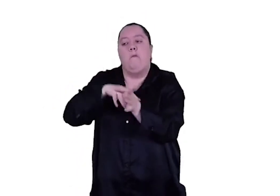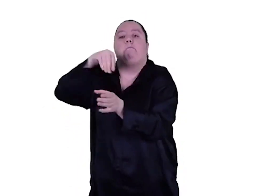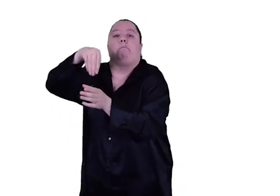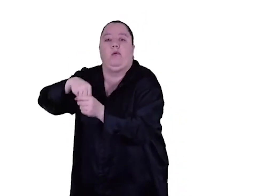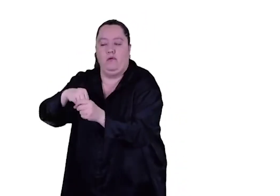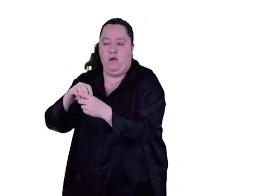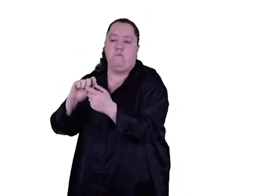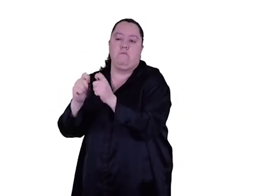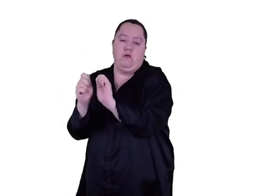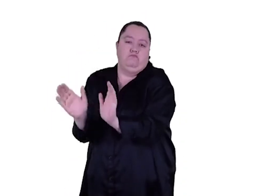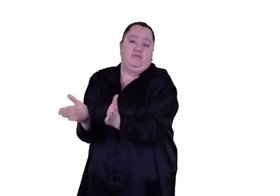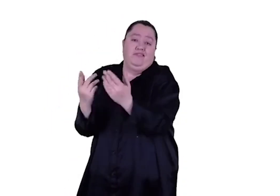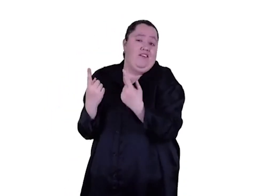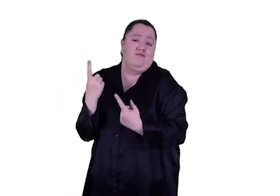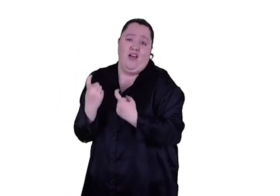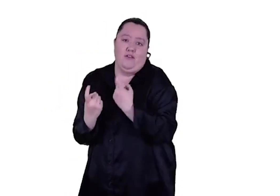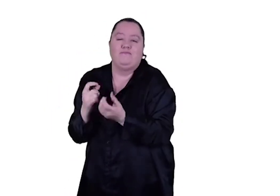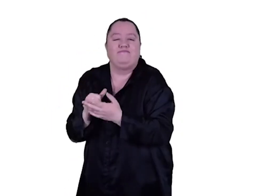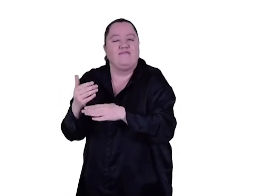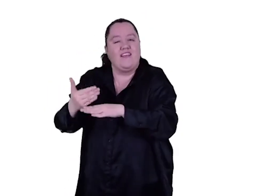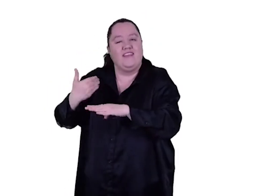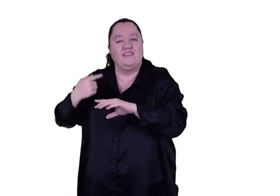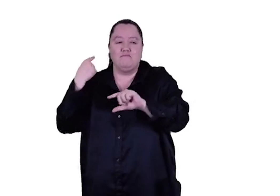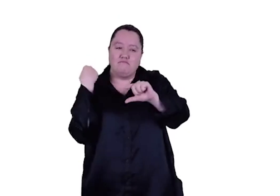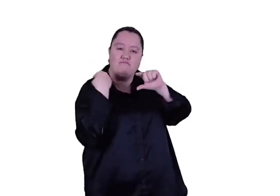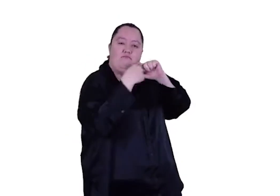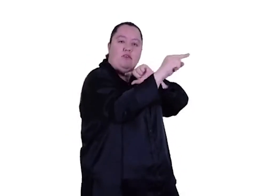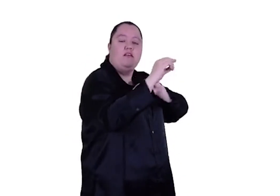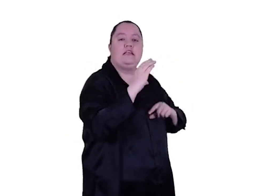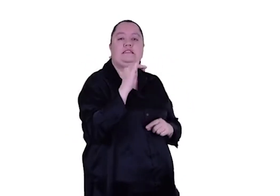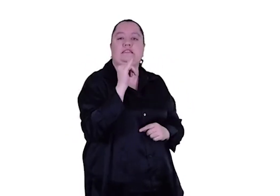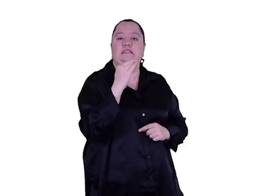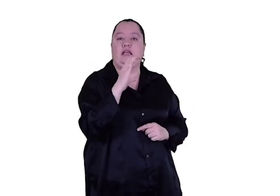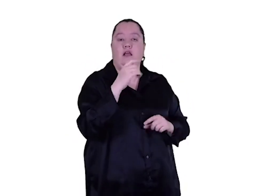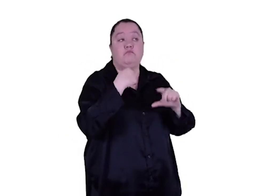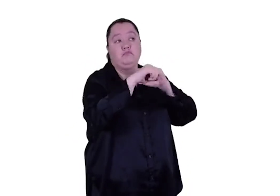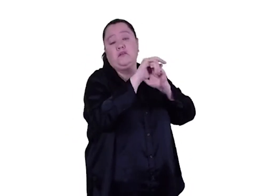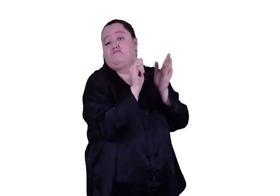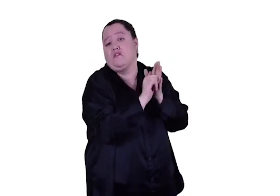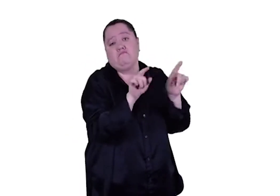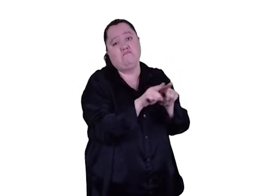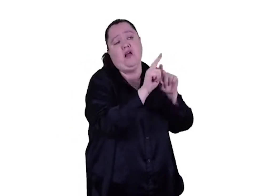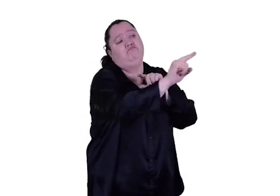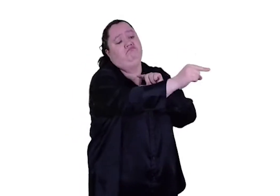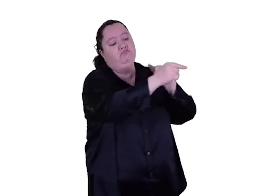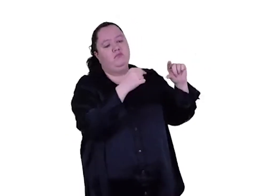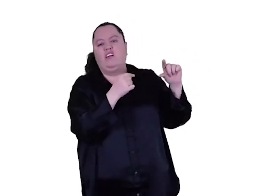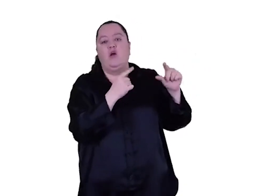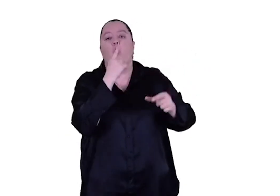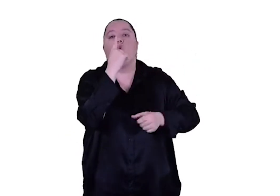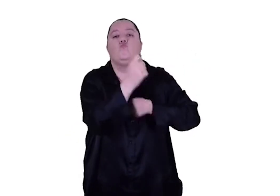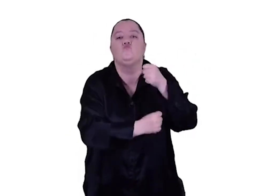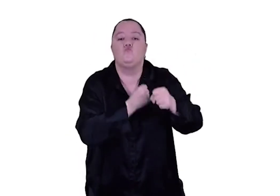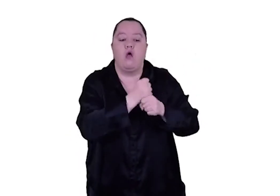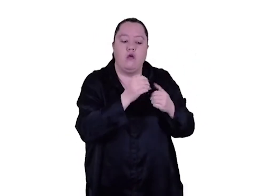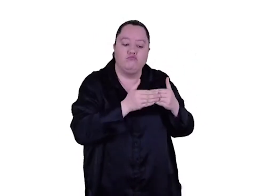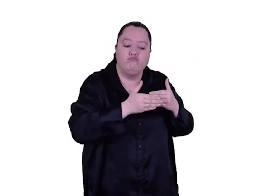incorporar eso entonces pues por ahí se envió un correo a SISEC y ellos respondieron eso mismo que ellos tenían un año de plazo para hacer esos